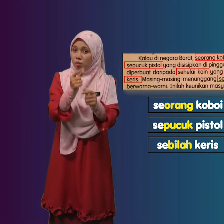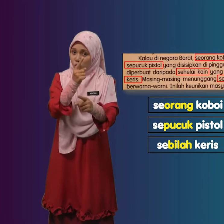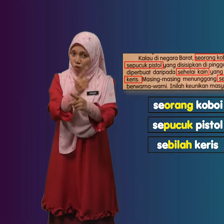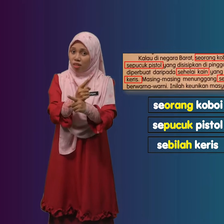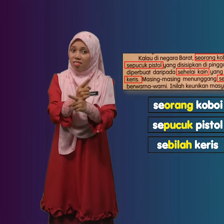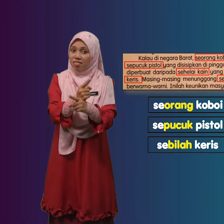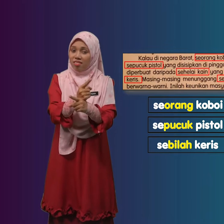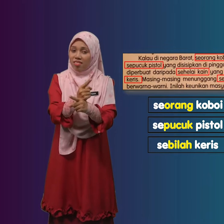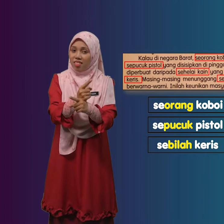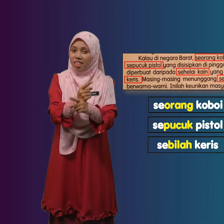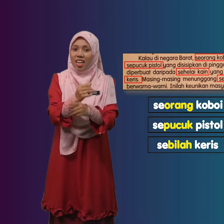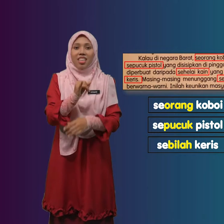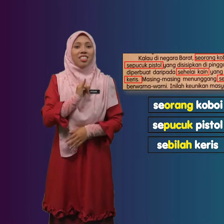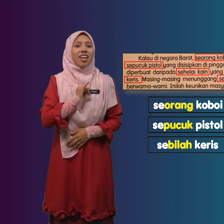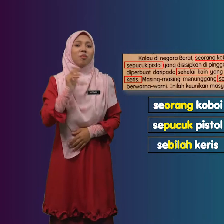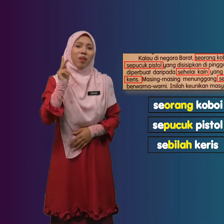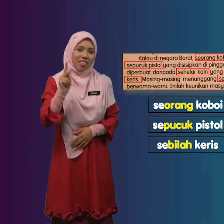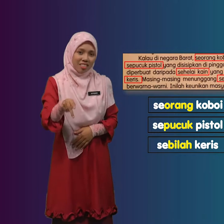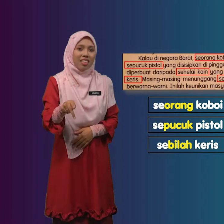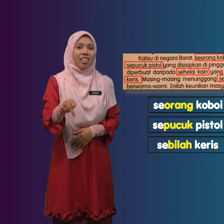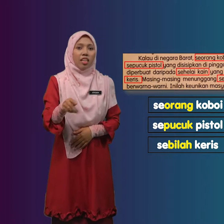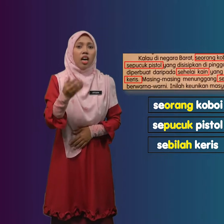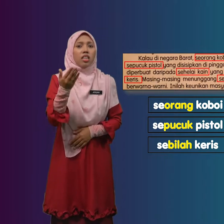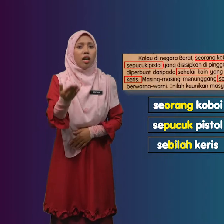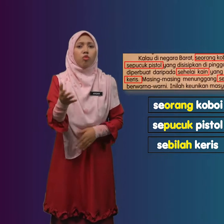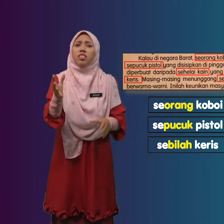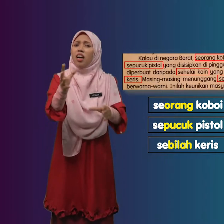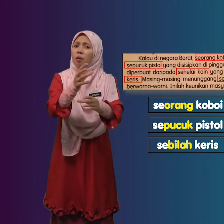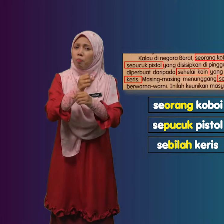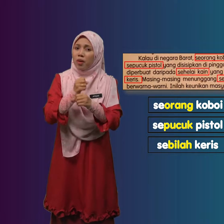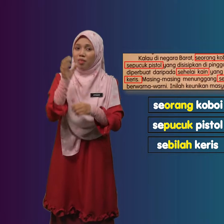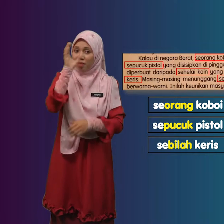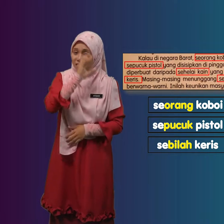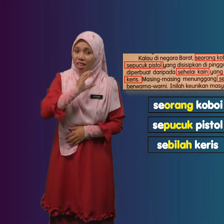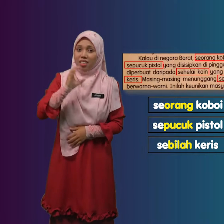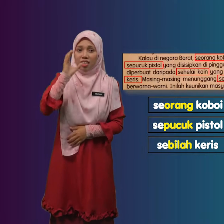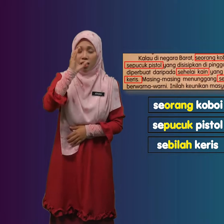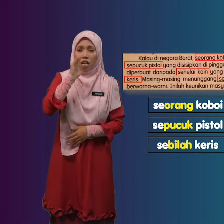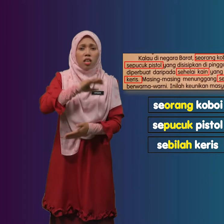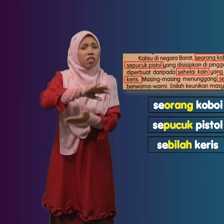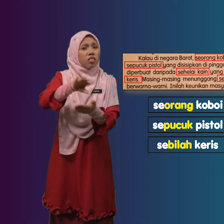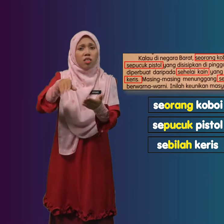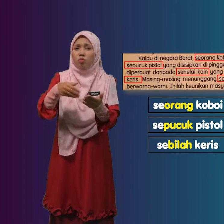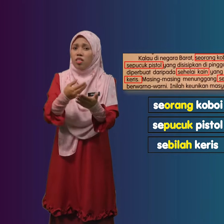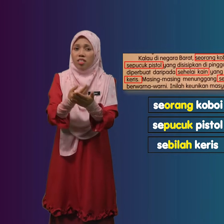Betul Saya Pasti Kamu Dapat Mencari Kesemua